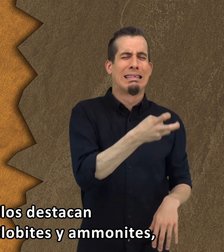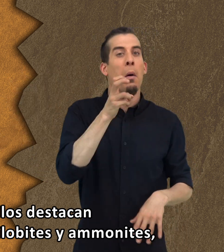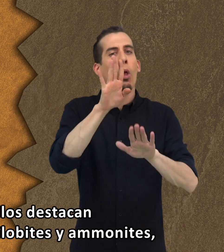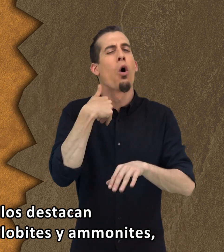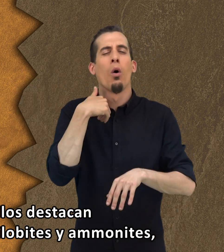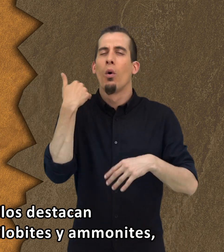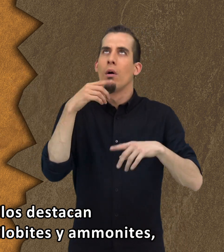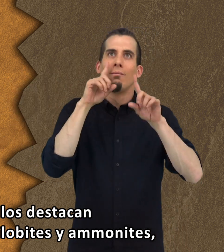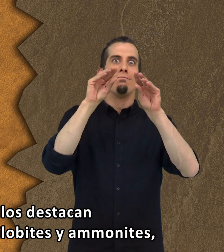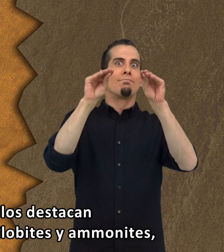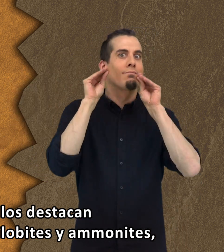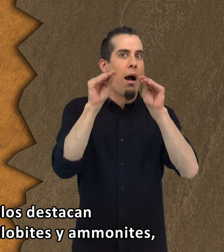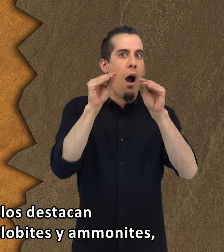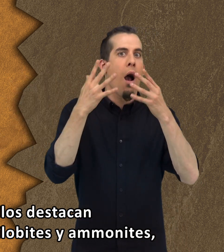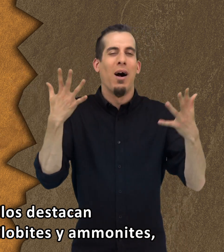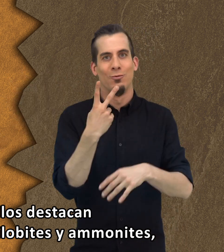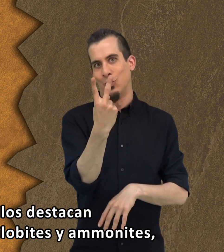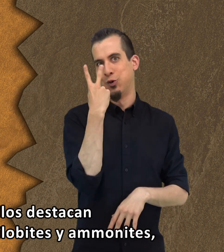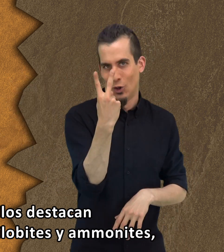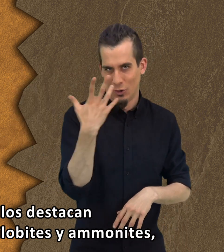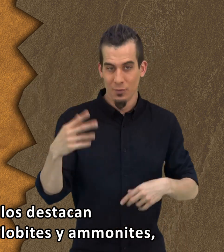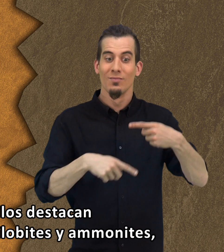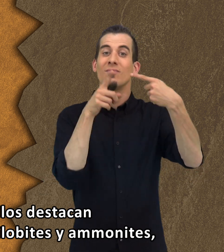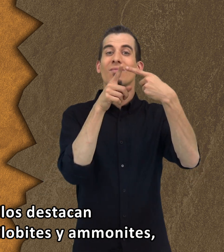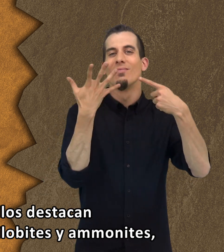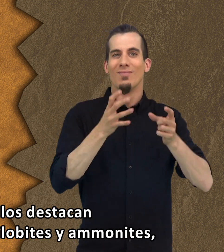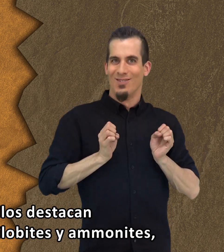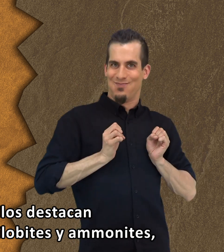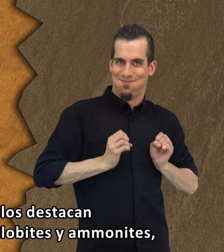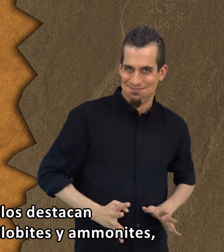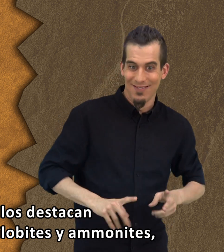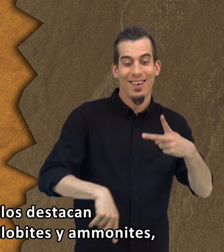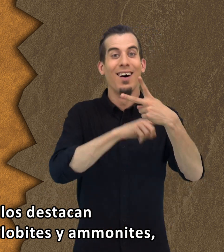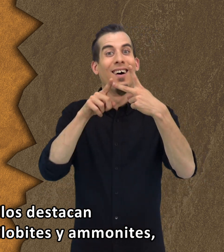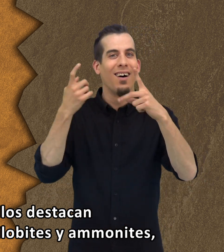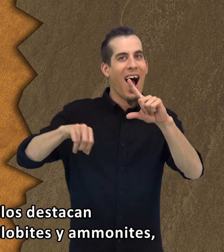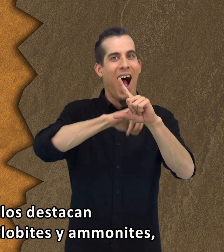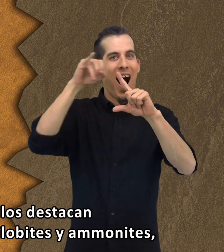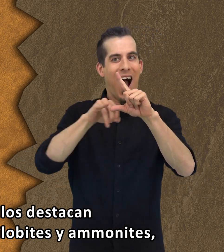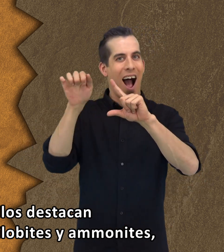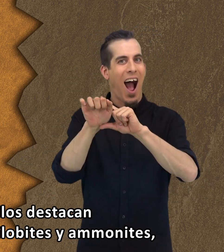Entre ellos destacan los conocidos trilobites y amonites,